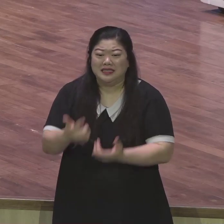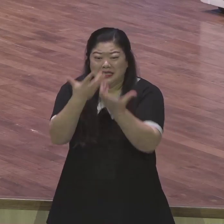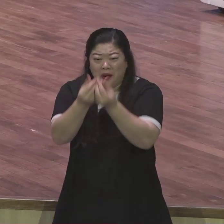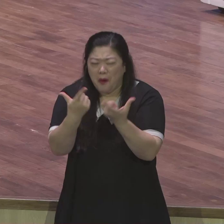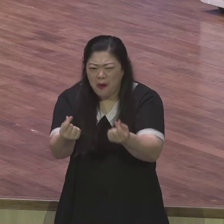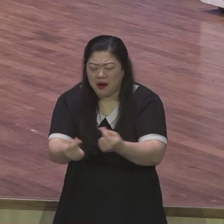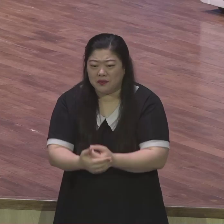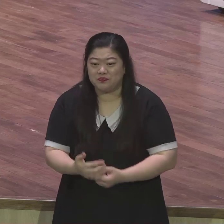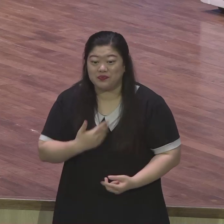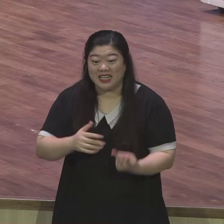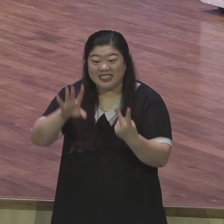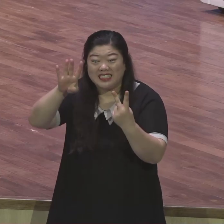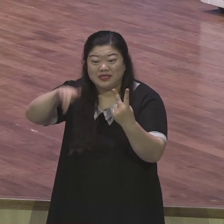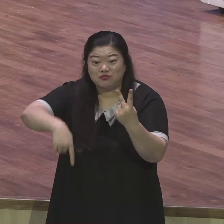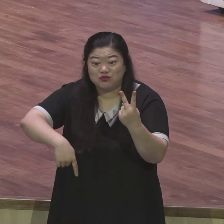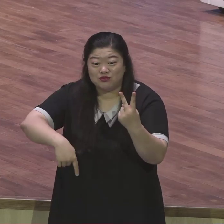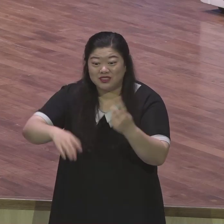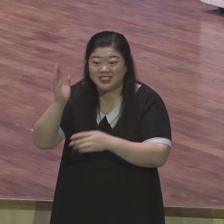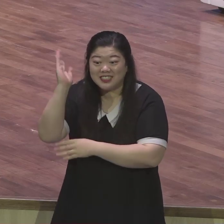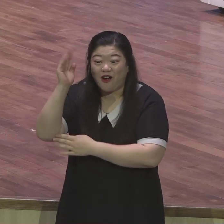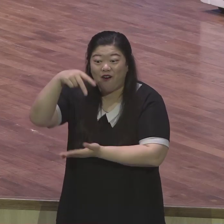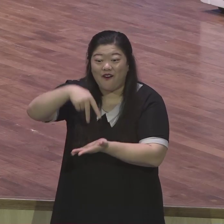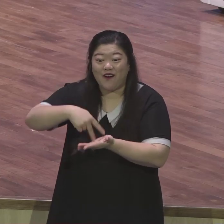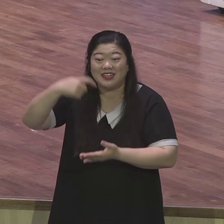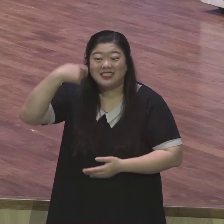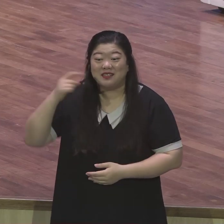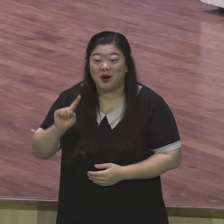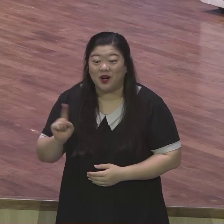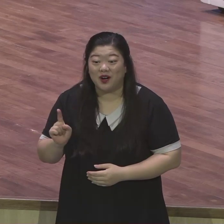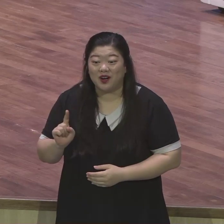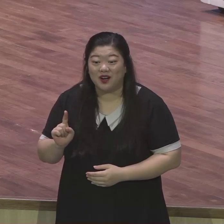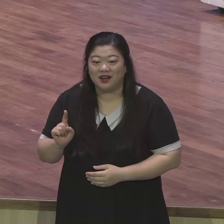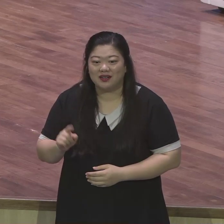이부예배 강단에 선 기분이 어떠냐 뭐든 상상하십시오 그 이상입니다